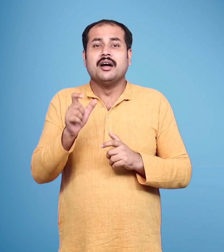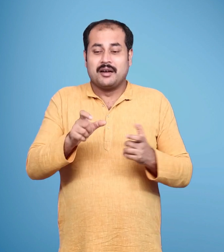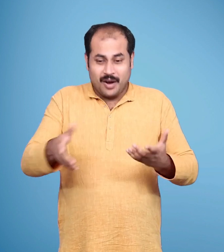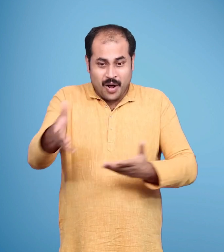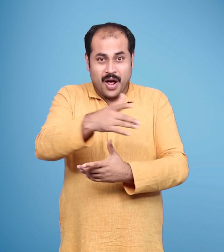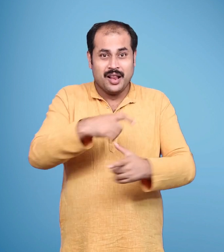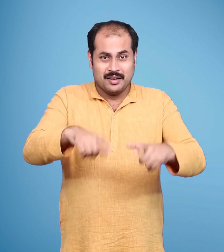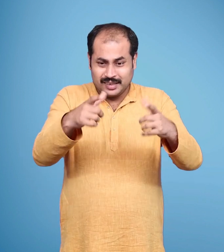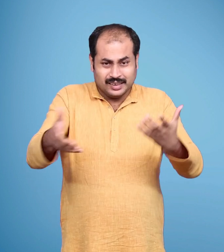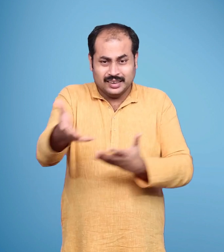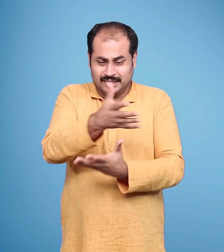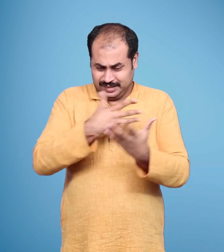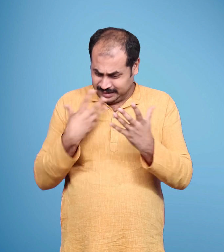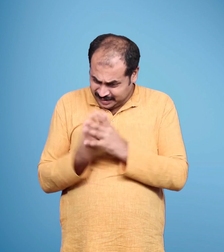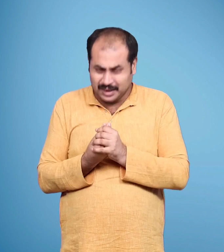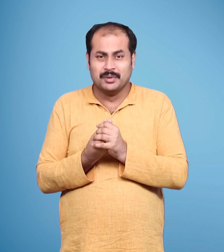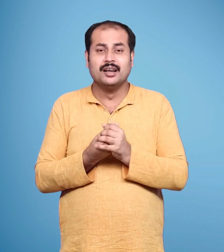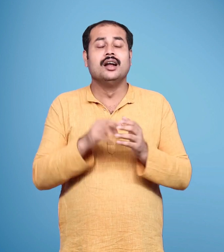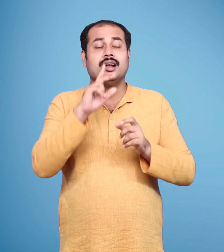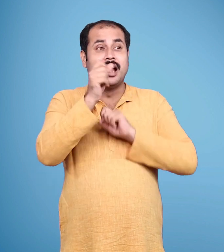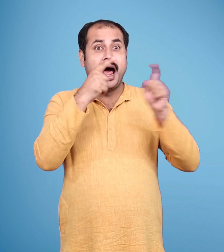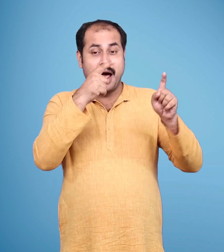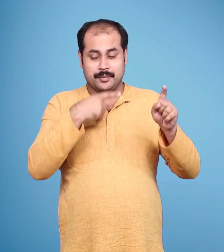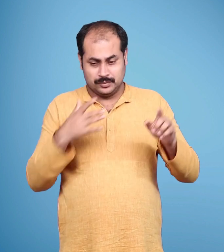हम सब वन जाएंगे और राम को वापस लाएंगे